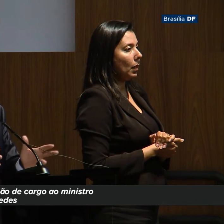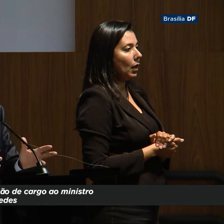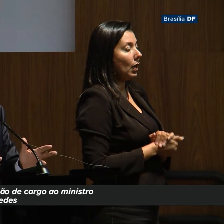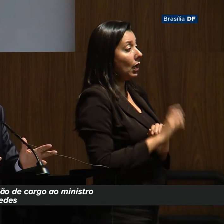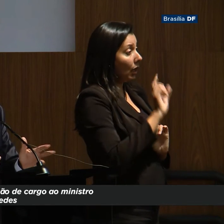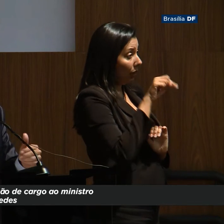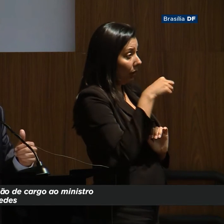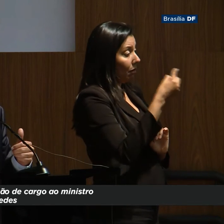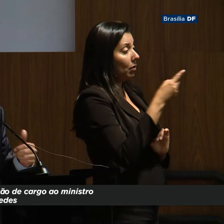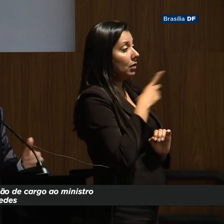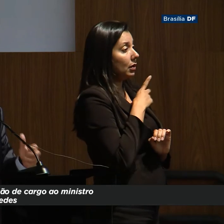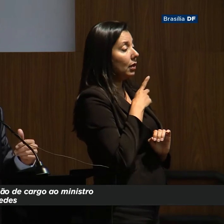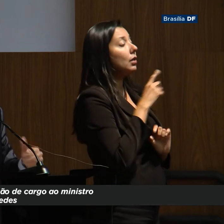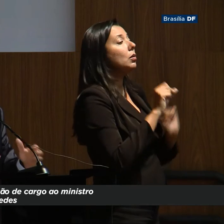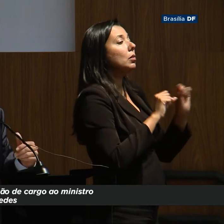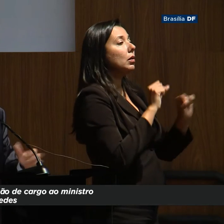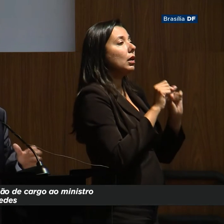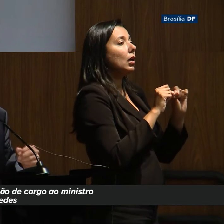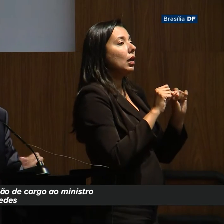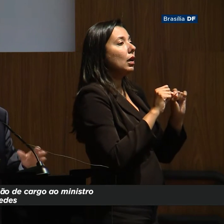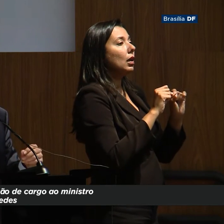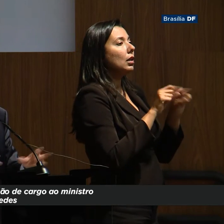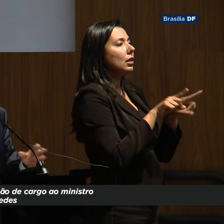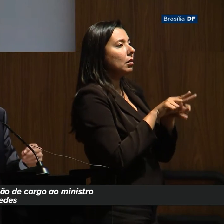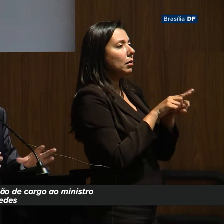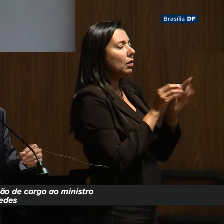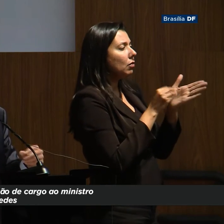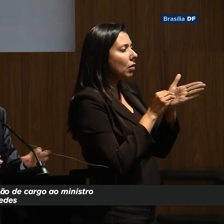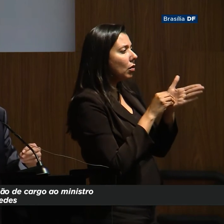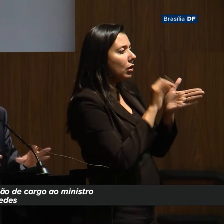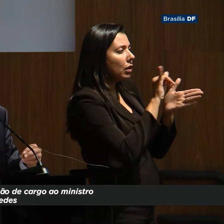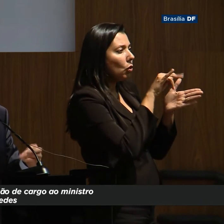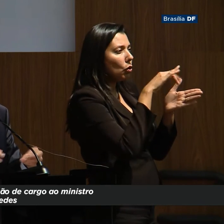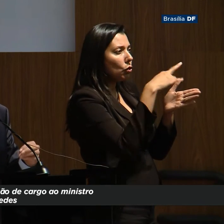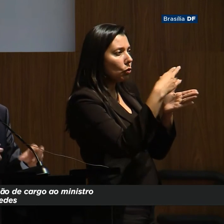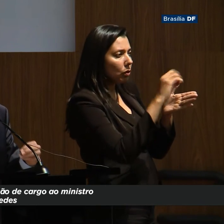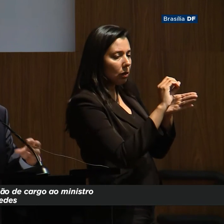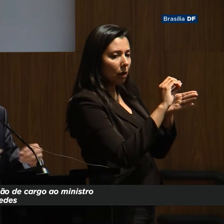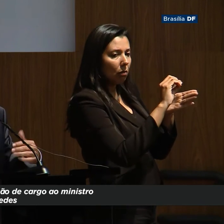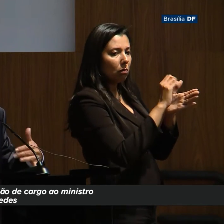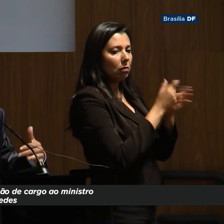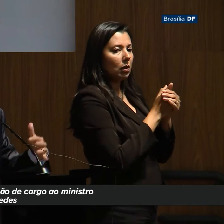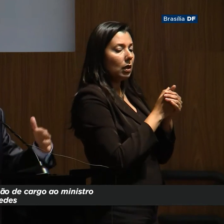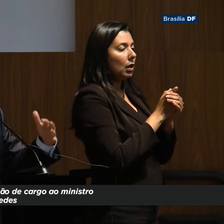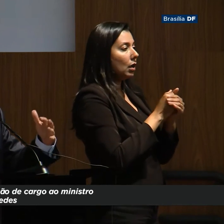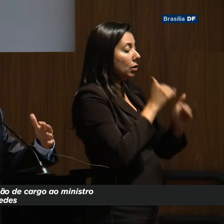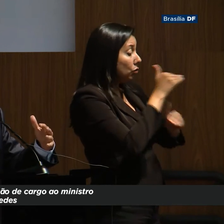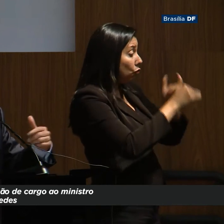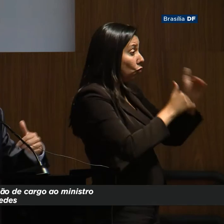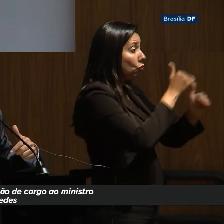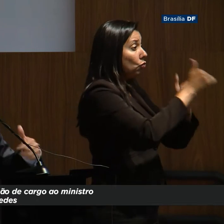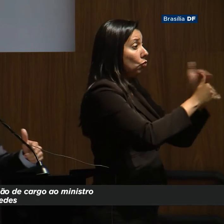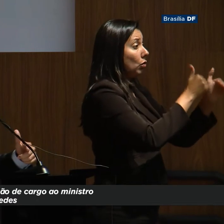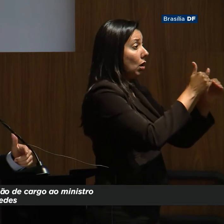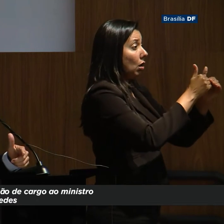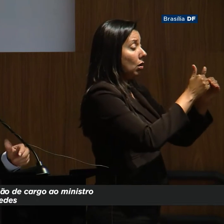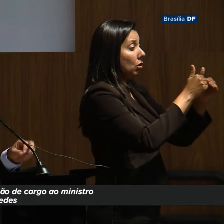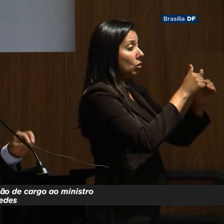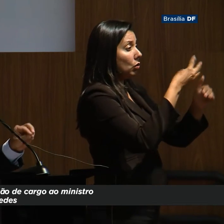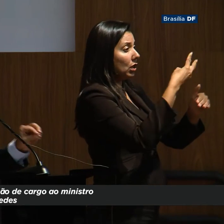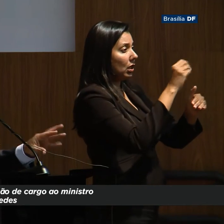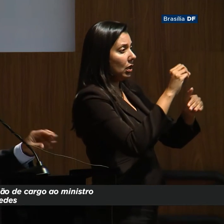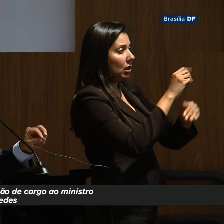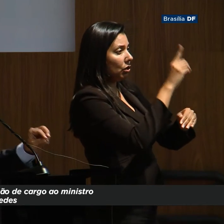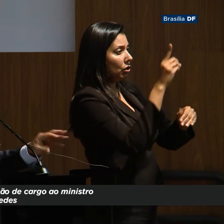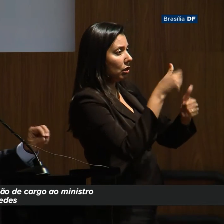Depois tem o seguinte, tem as medidas infraconstitucionais, tem que vir soltando devagar. Isso é um crescendo. Nesses próximos 30